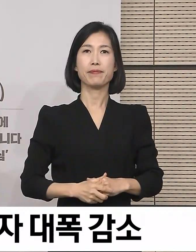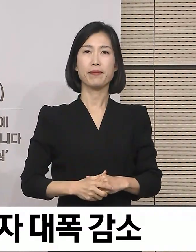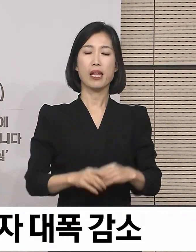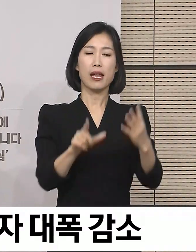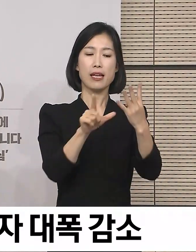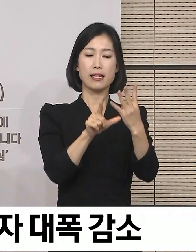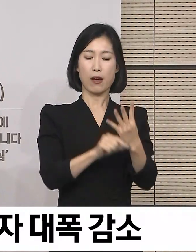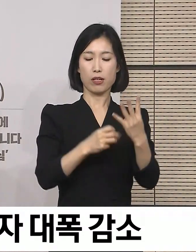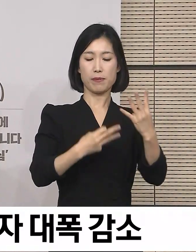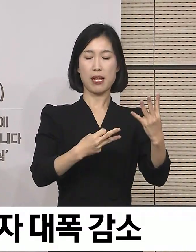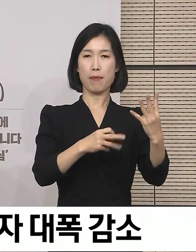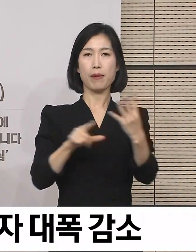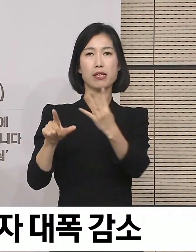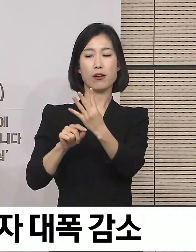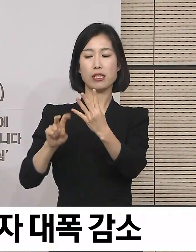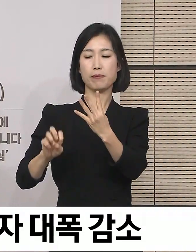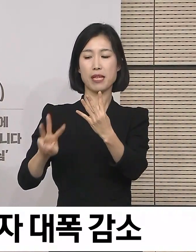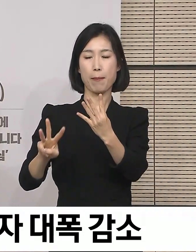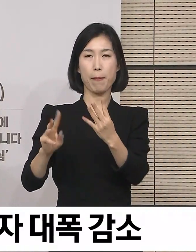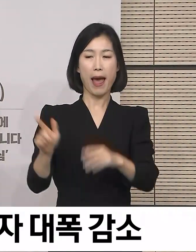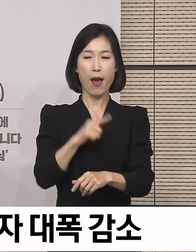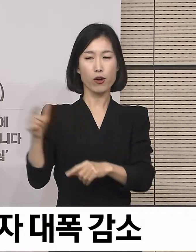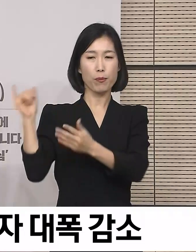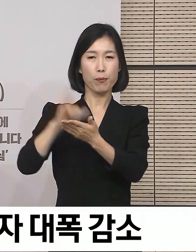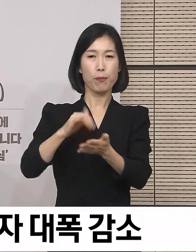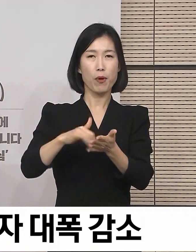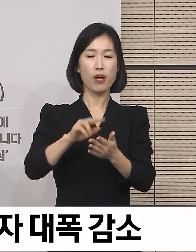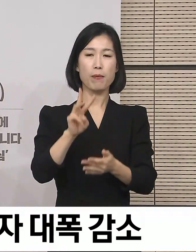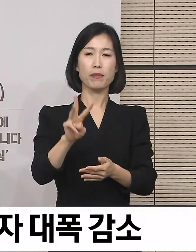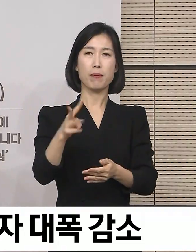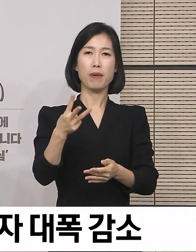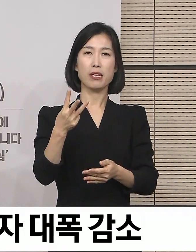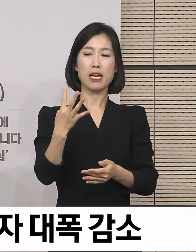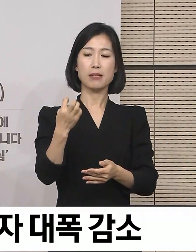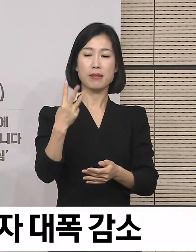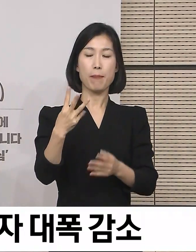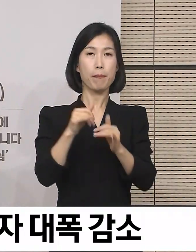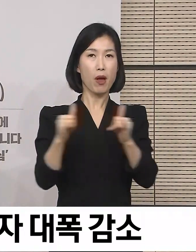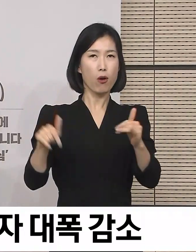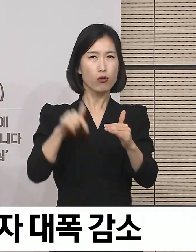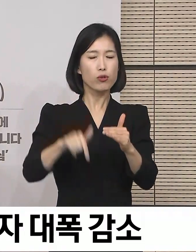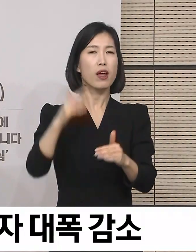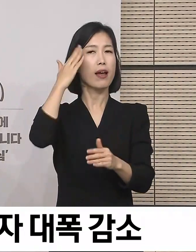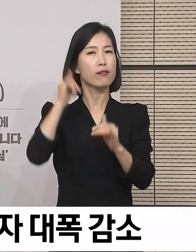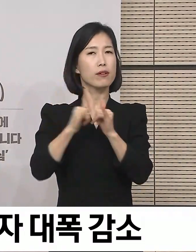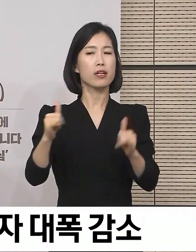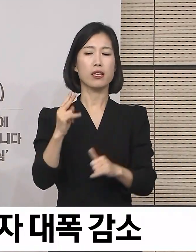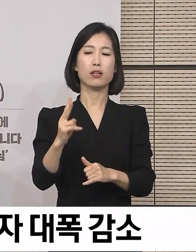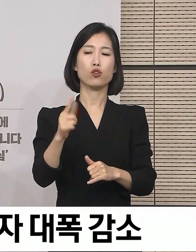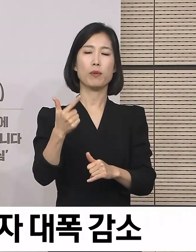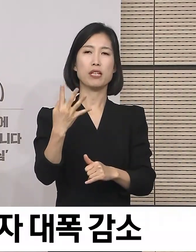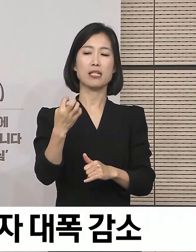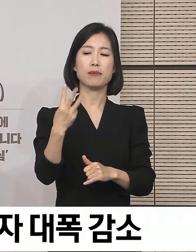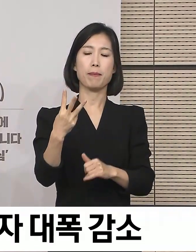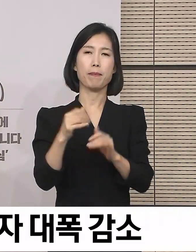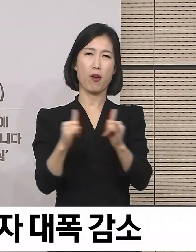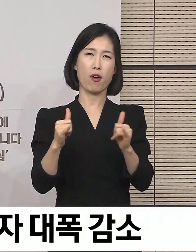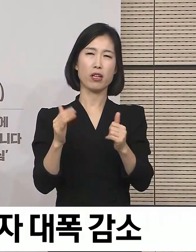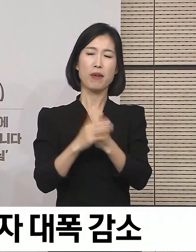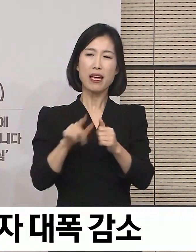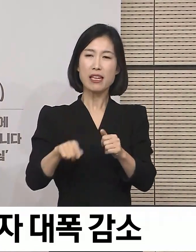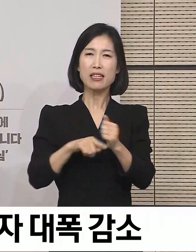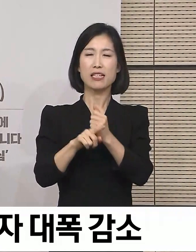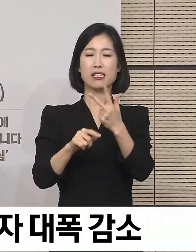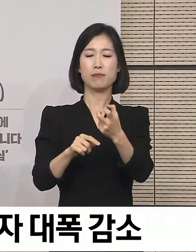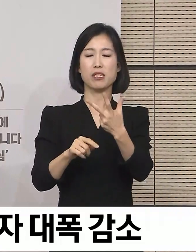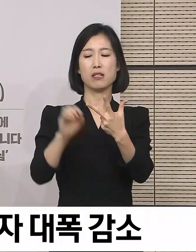4월 13일부터 23일 사이 일평균 입국자 3,443명 중 우리 국민이 2,644명으로 77